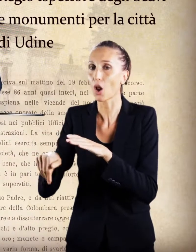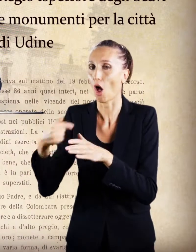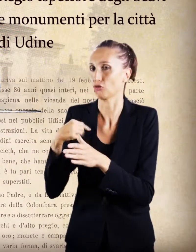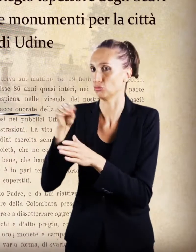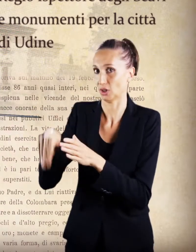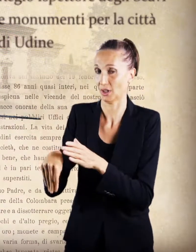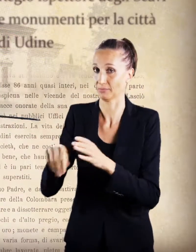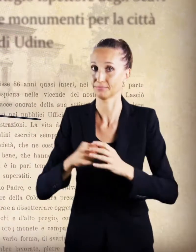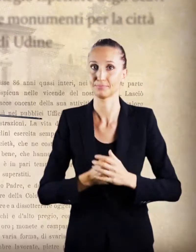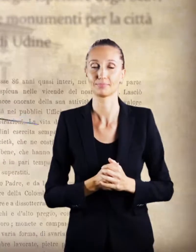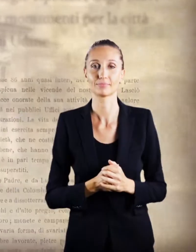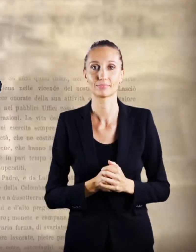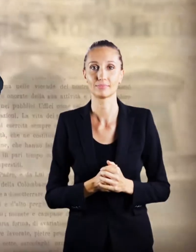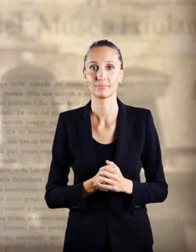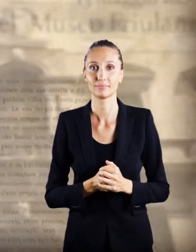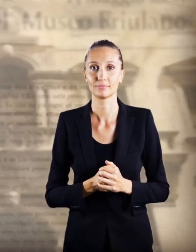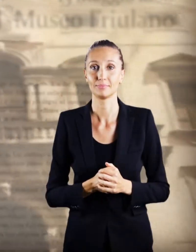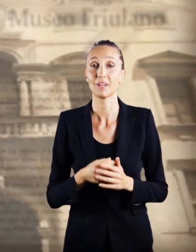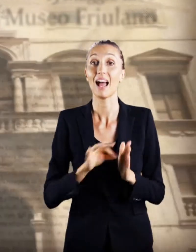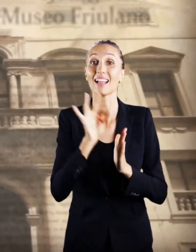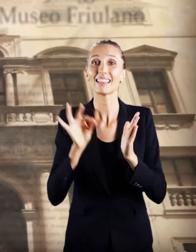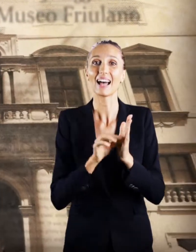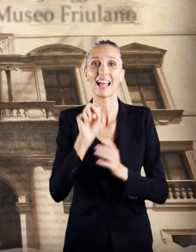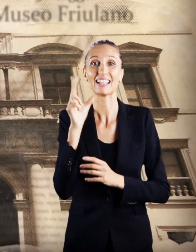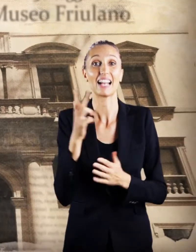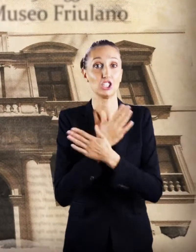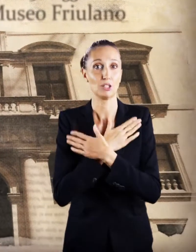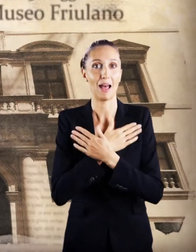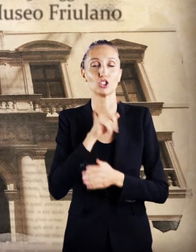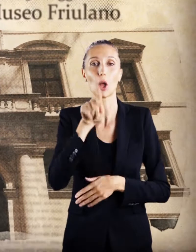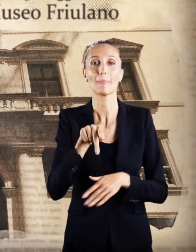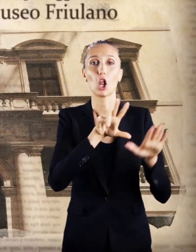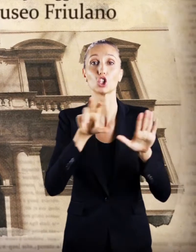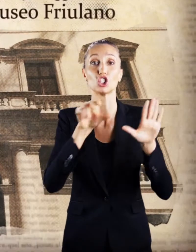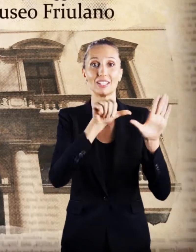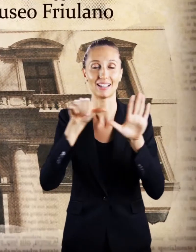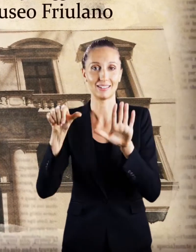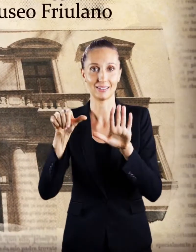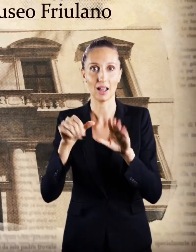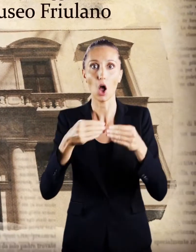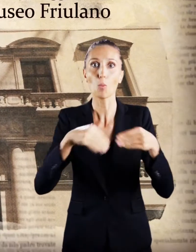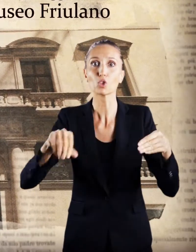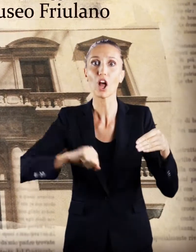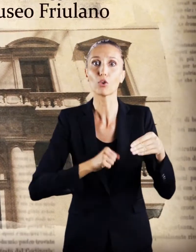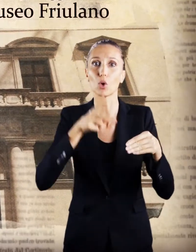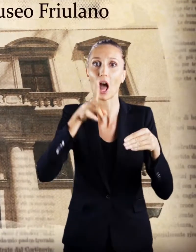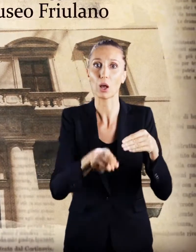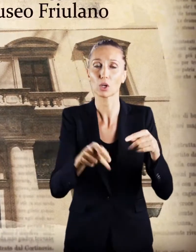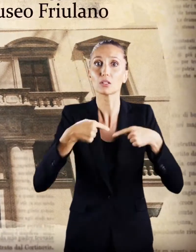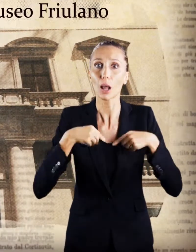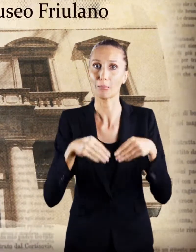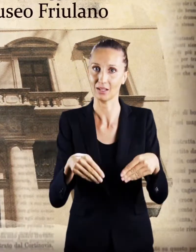archeologica. Il 13 maggio del 1866 partecipai all'inaugurazione del Museo Friulano.